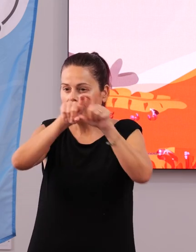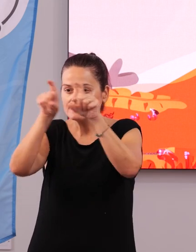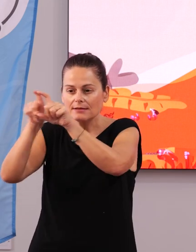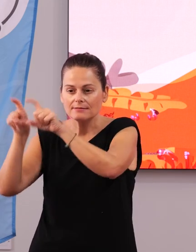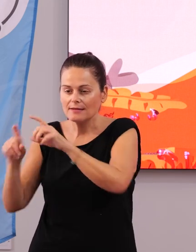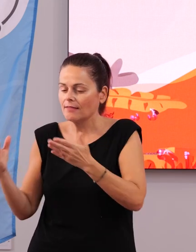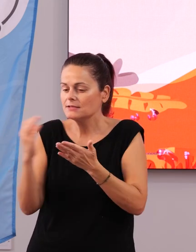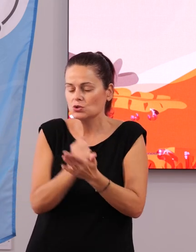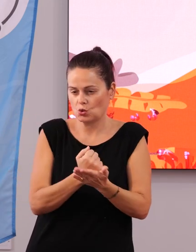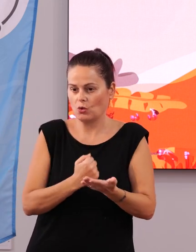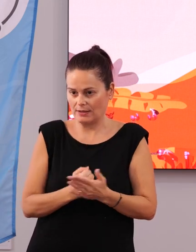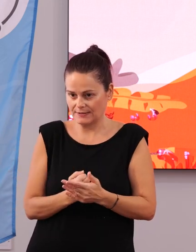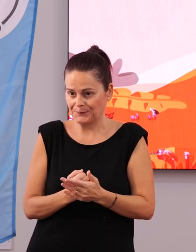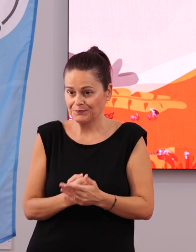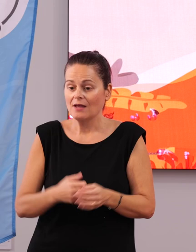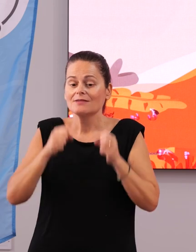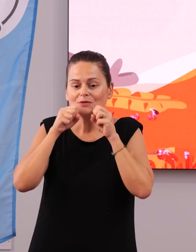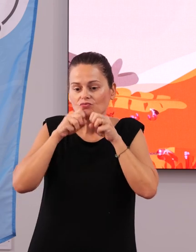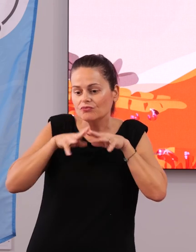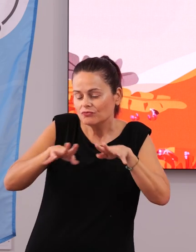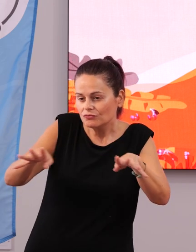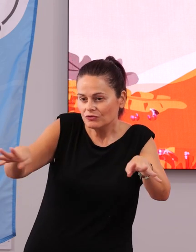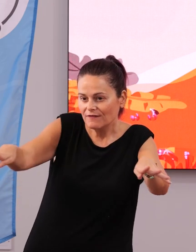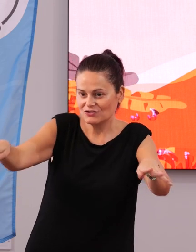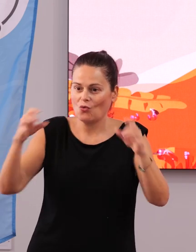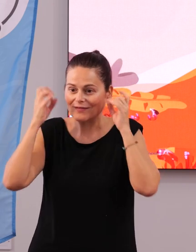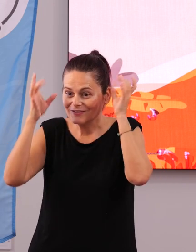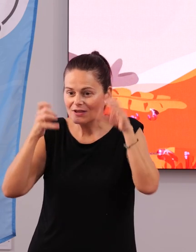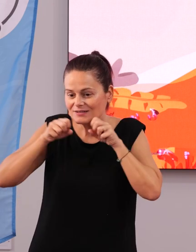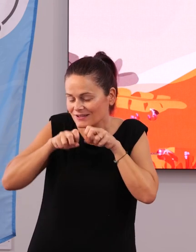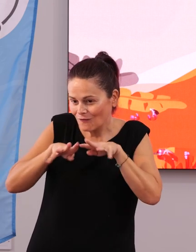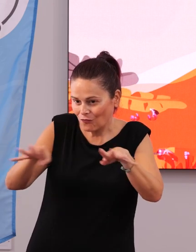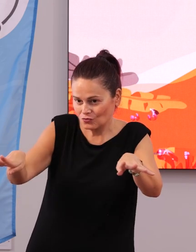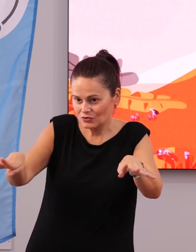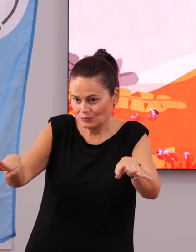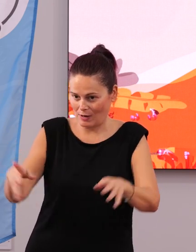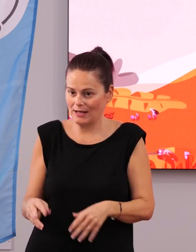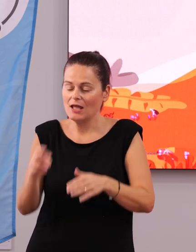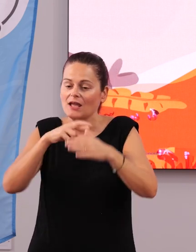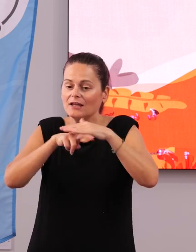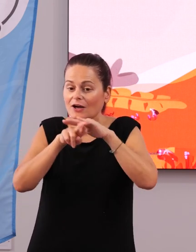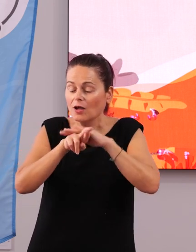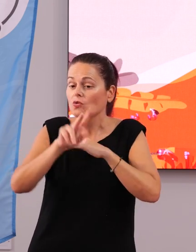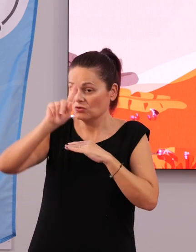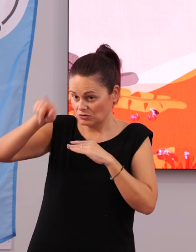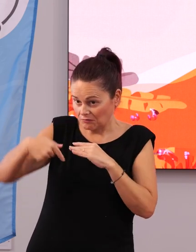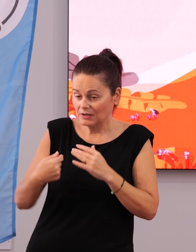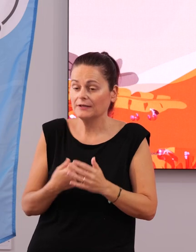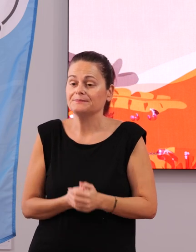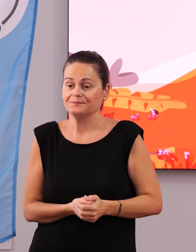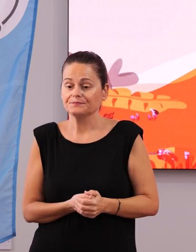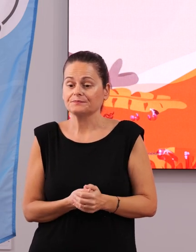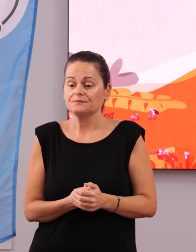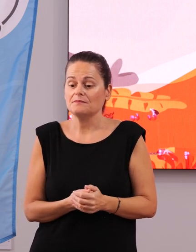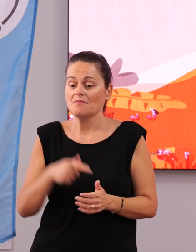de discapacidad. Se va a dar difusión de todas las actividades y recursos que ponéis a disposición de